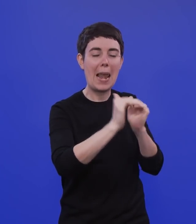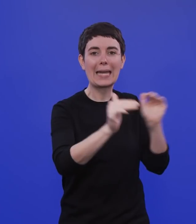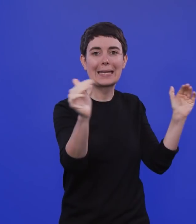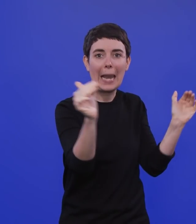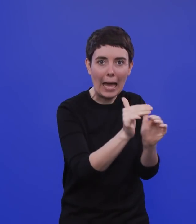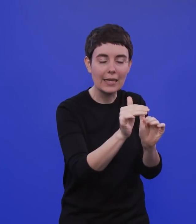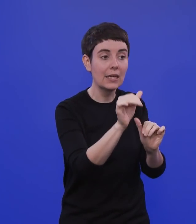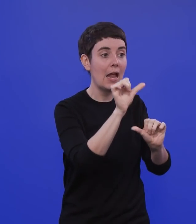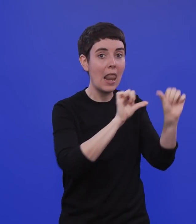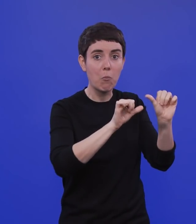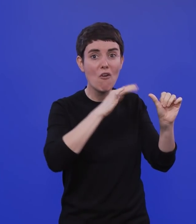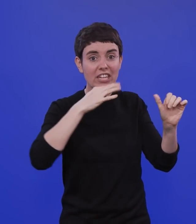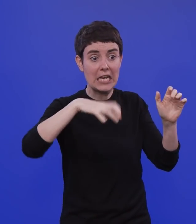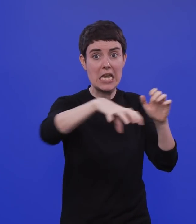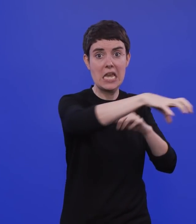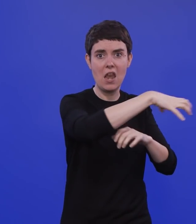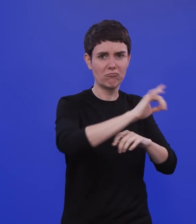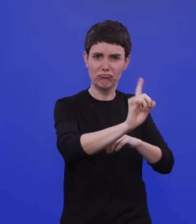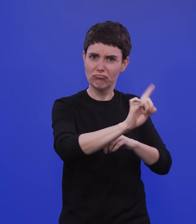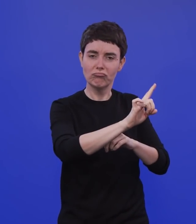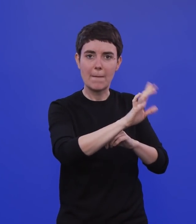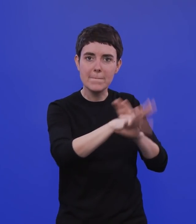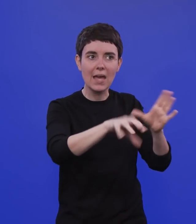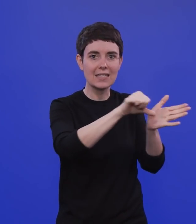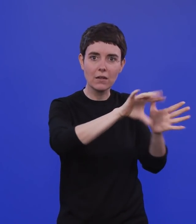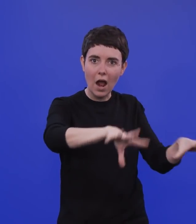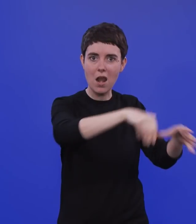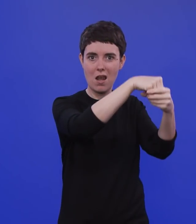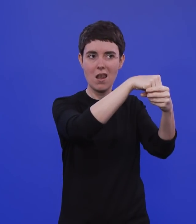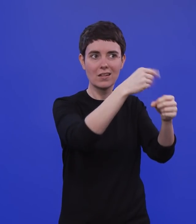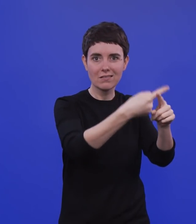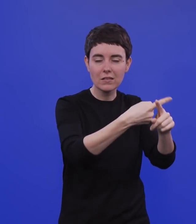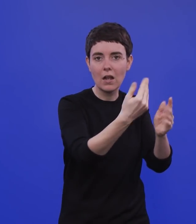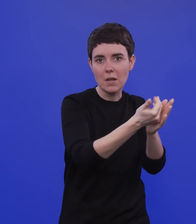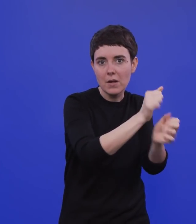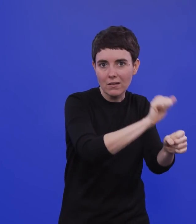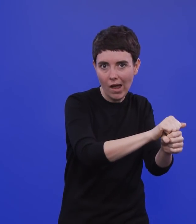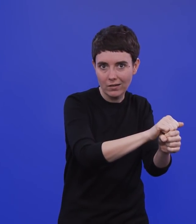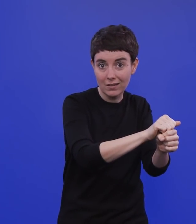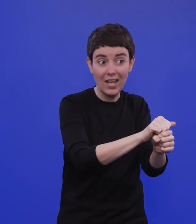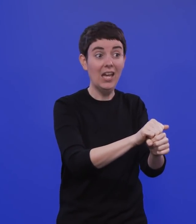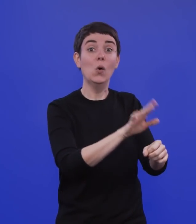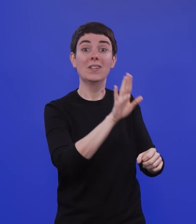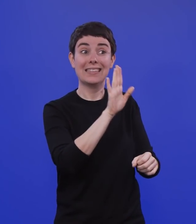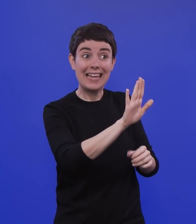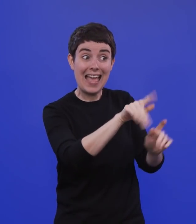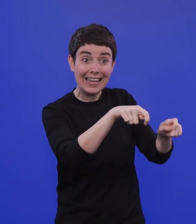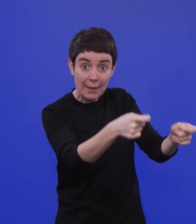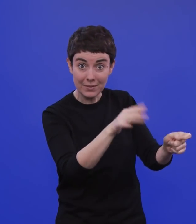ertüchtigen. Da haben wir eben schon den Eindruck, dass diese 117-Mutante stetig zunimmt.